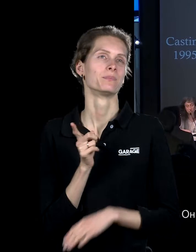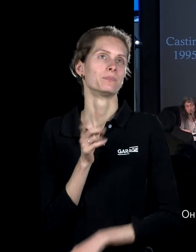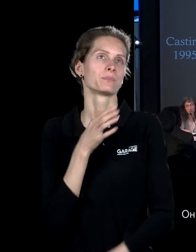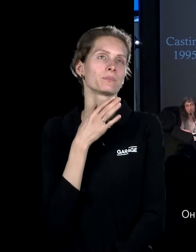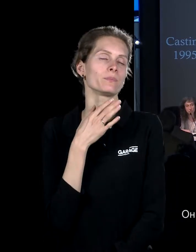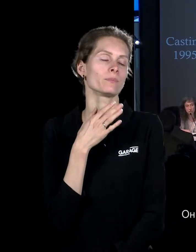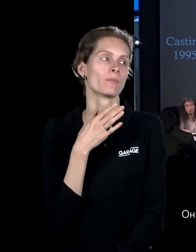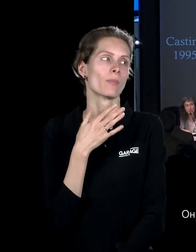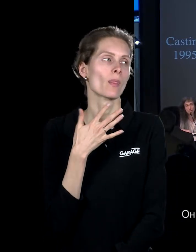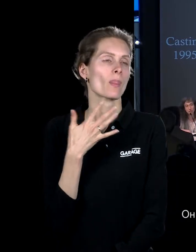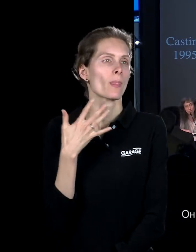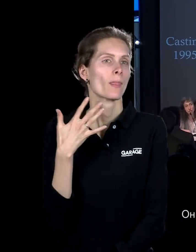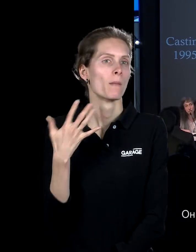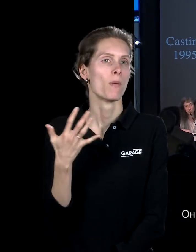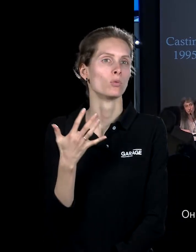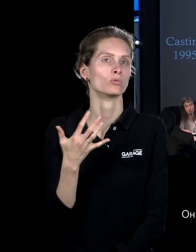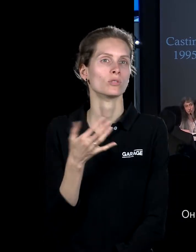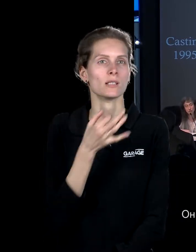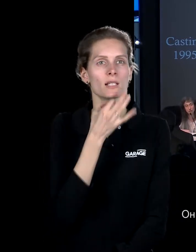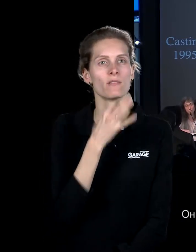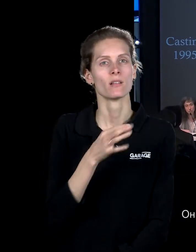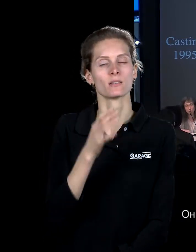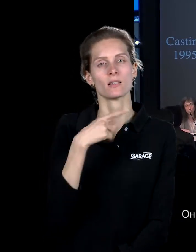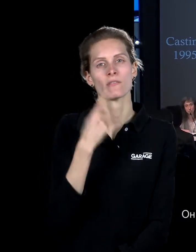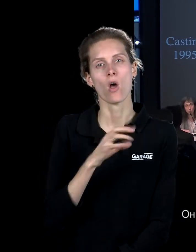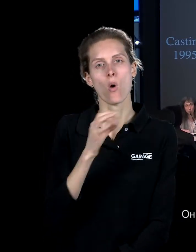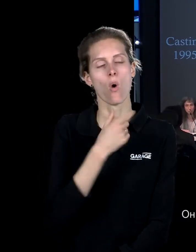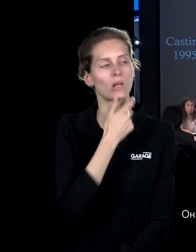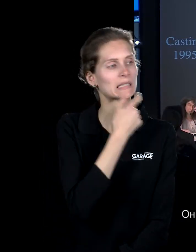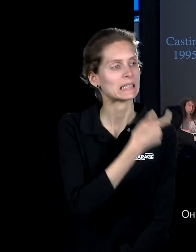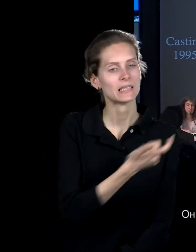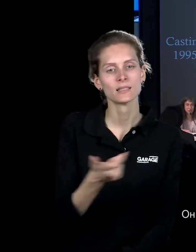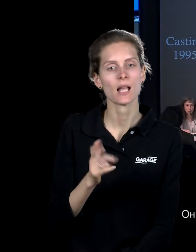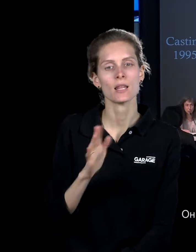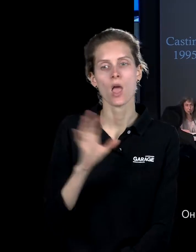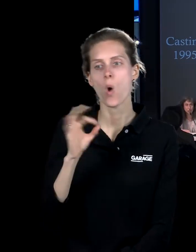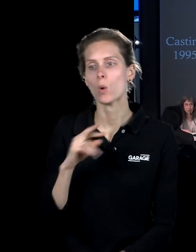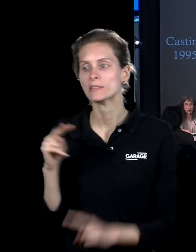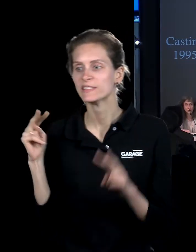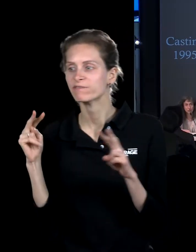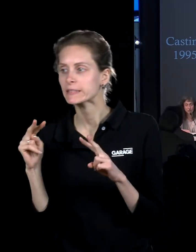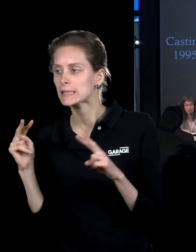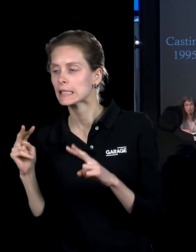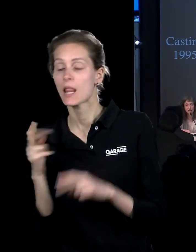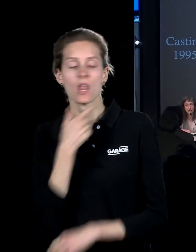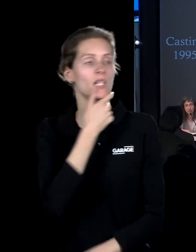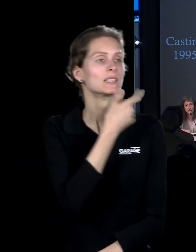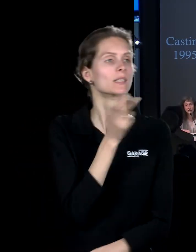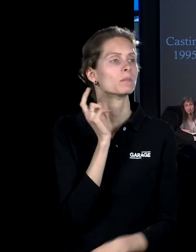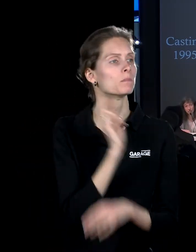предпочитает говорить не о зрителях, а о свидетелях. Что зритель приходит посмотреть то, что ему показывают,